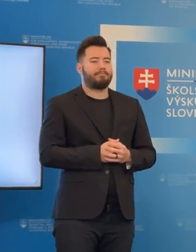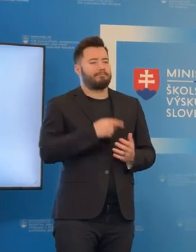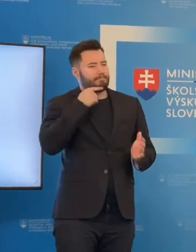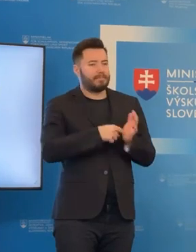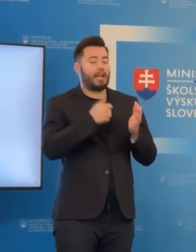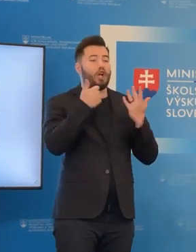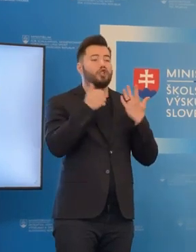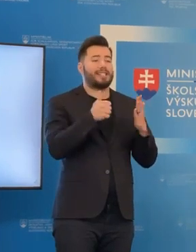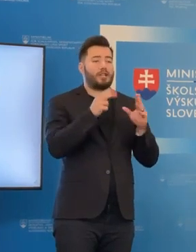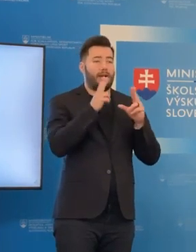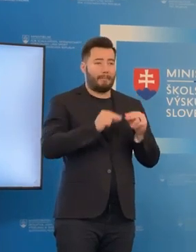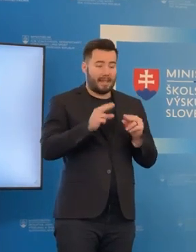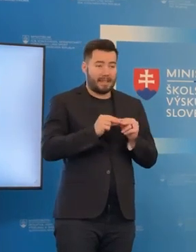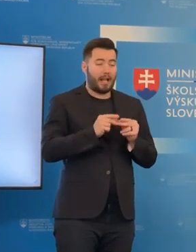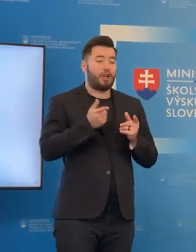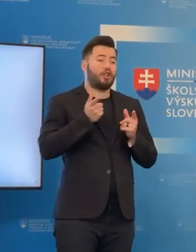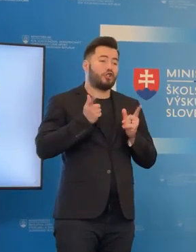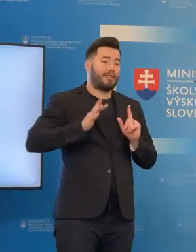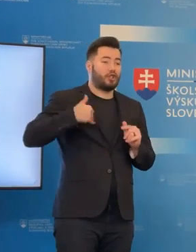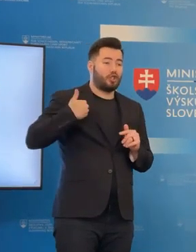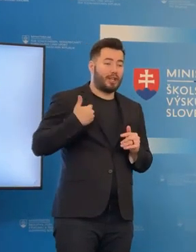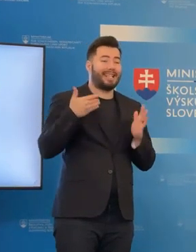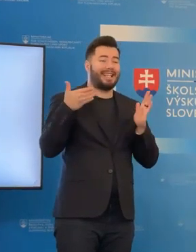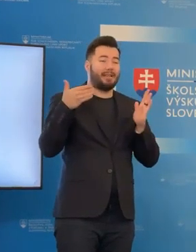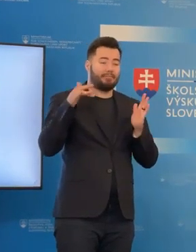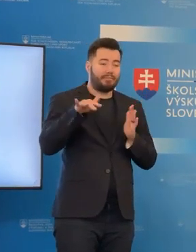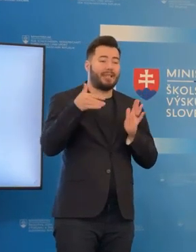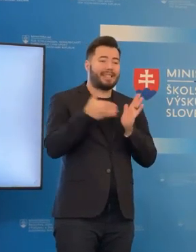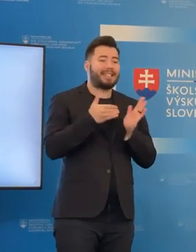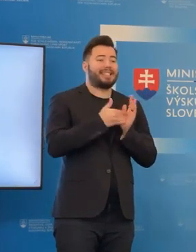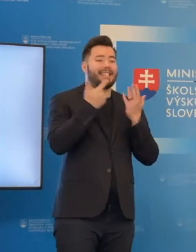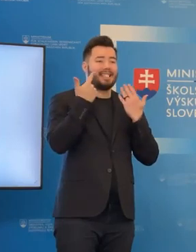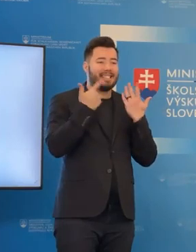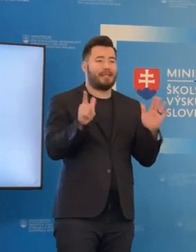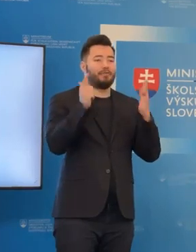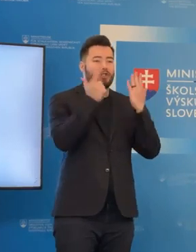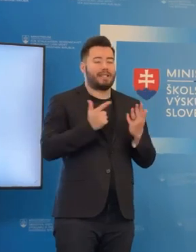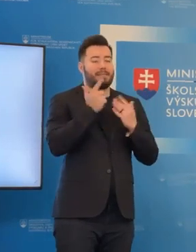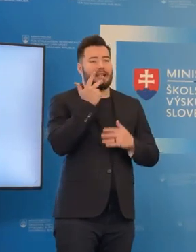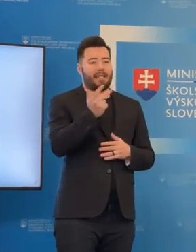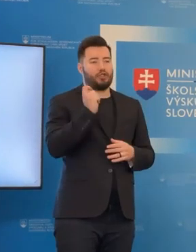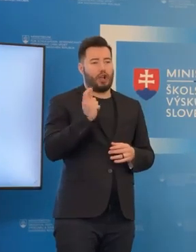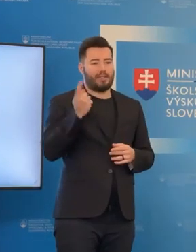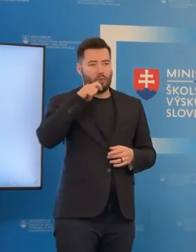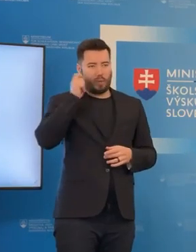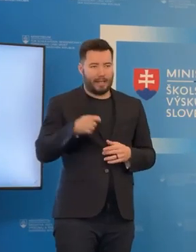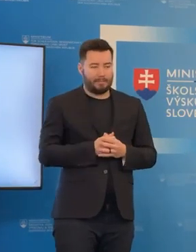školách mali 1773 nových žiakov z Ukrajiny. Na základných školách to bolo